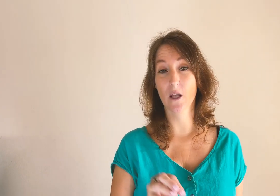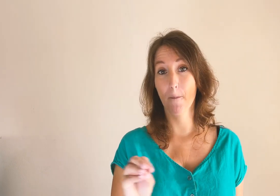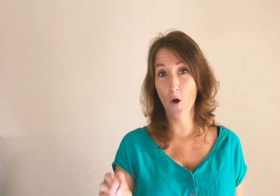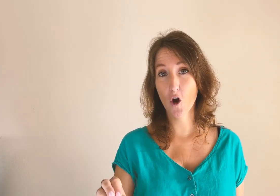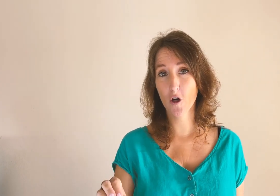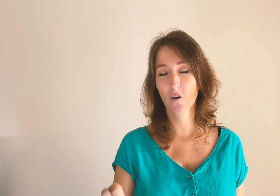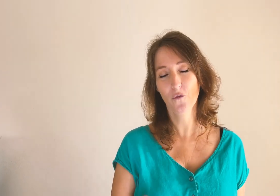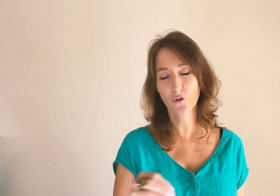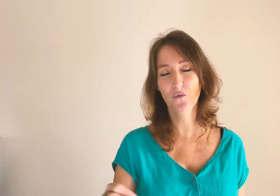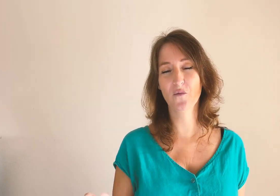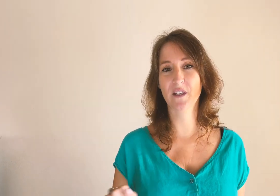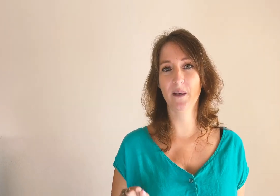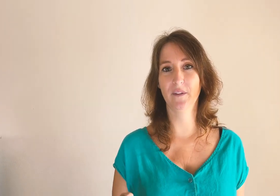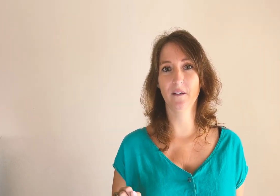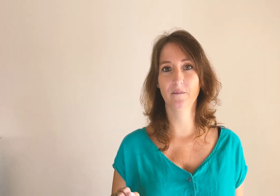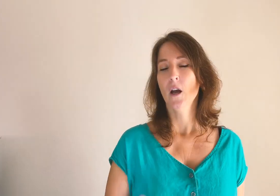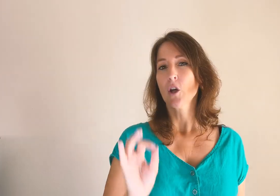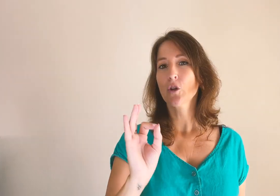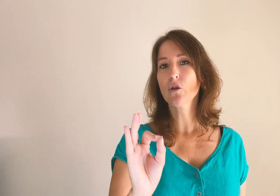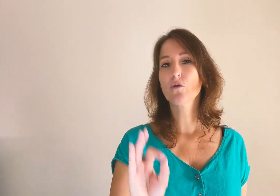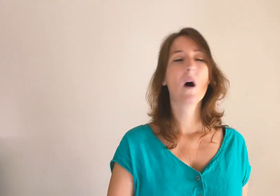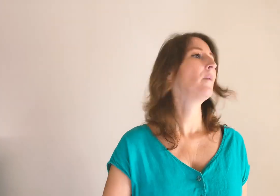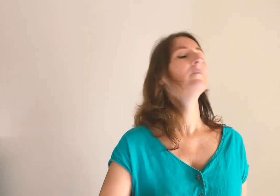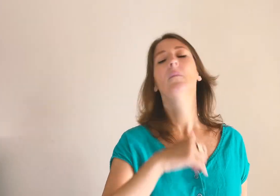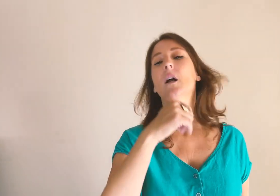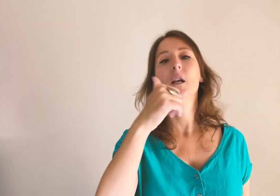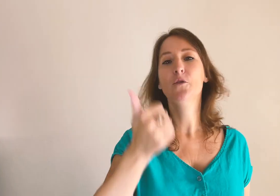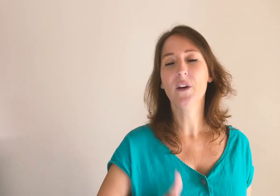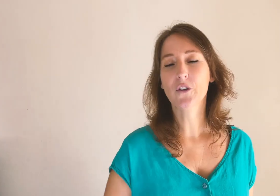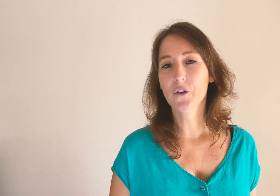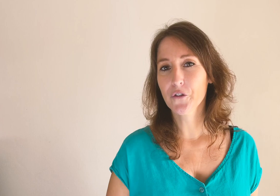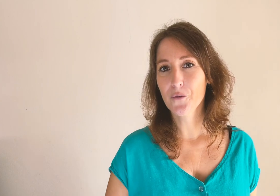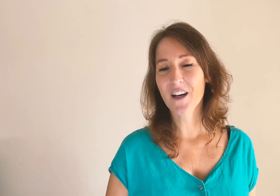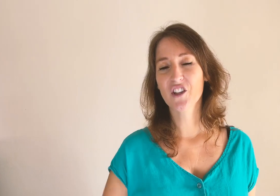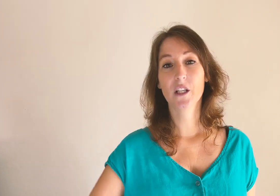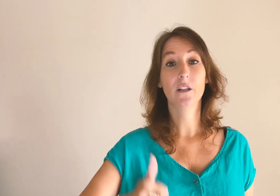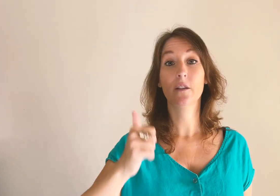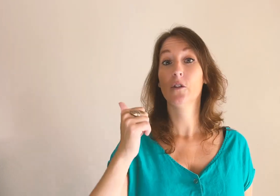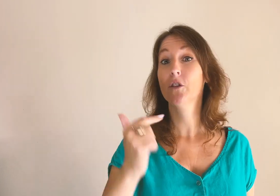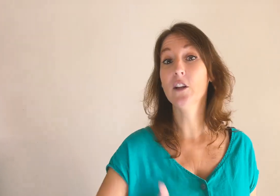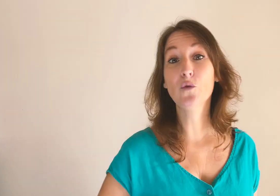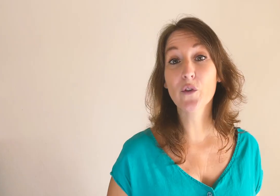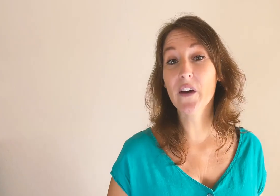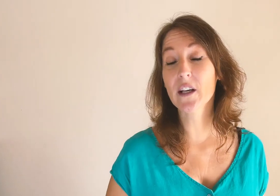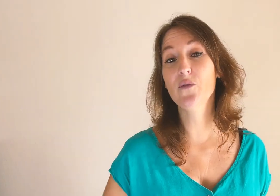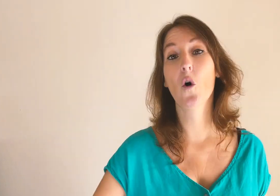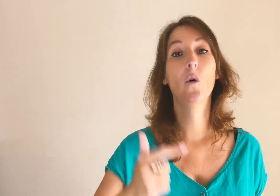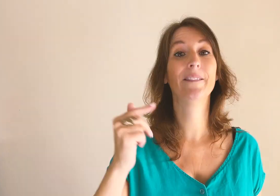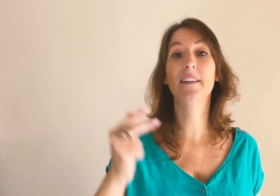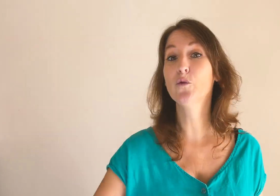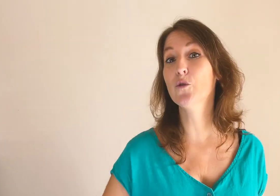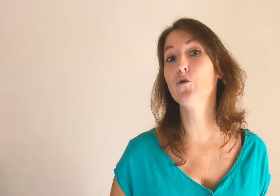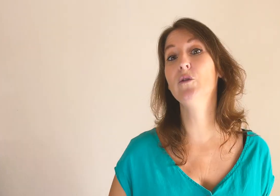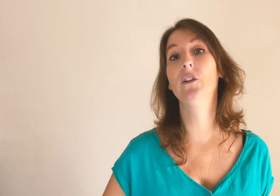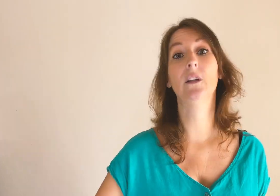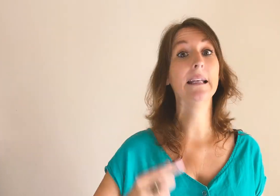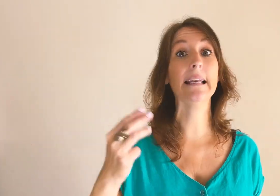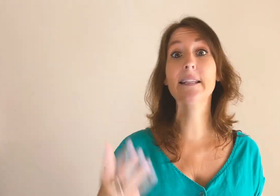meure, vous devez vous adapter. Que ce soit les nouvelles tendances de marché, des nouveaux arrivants, des nouveaux outils, les